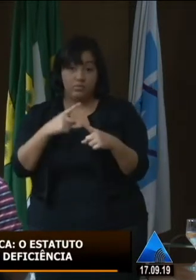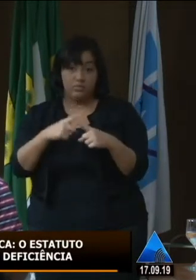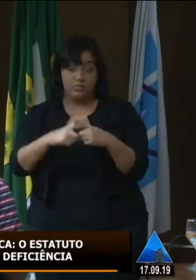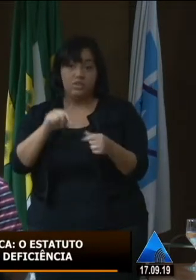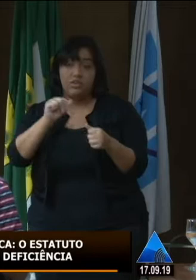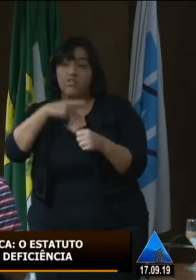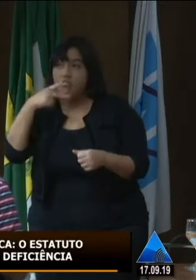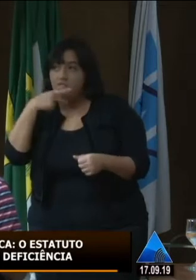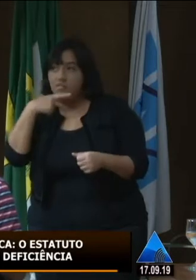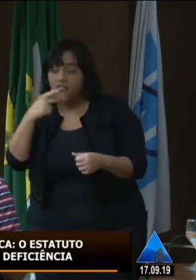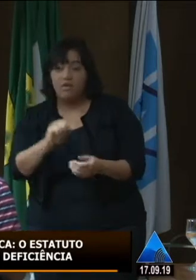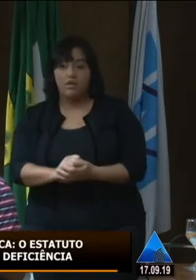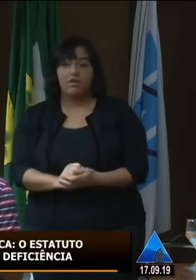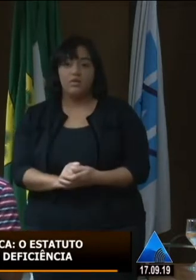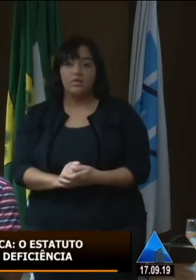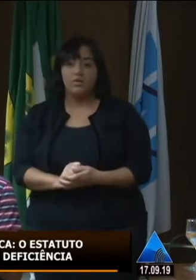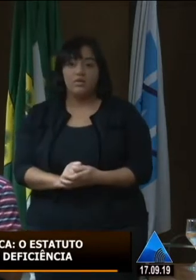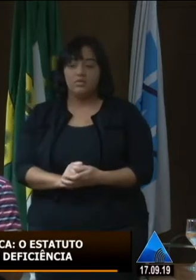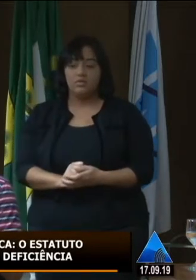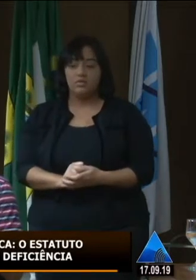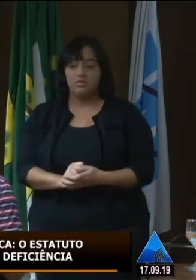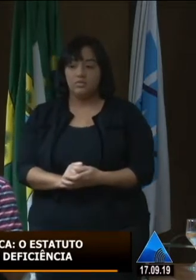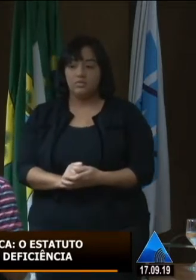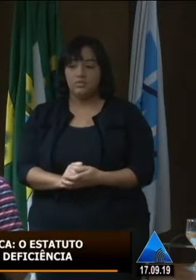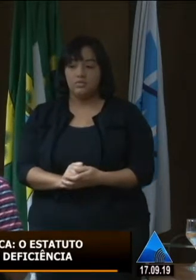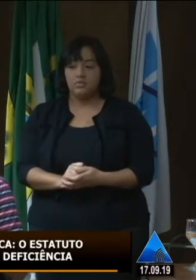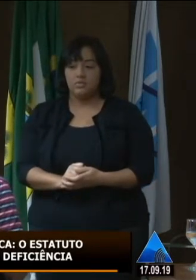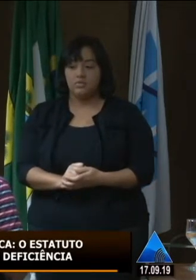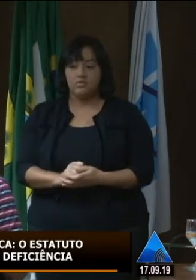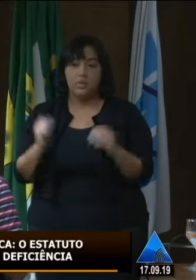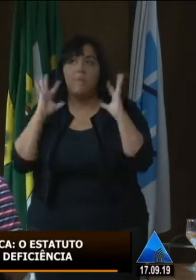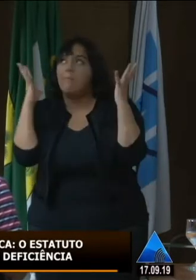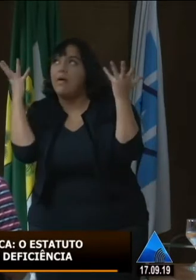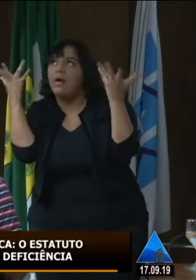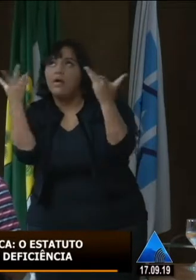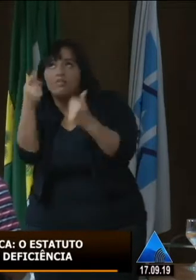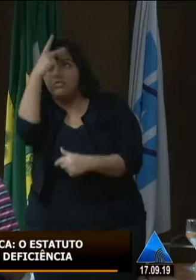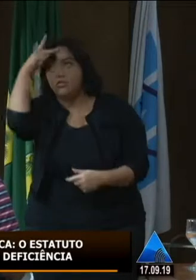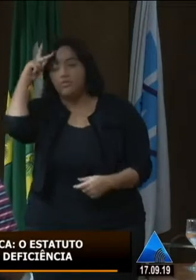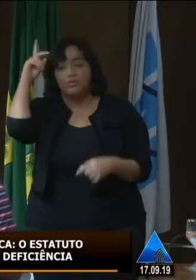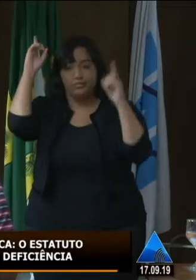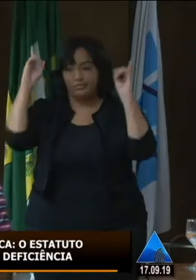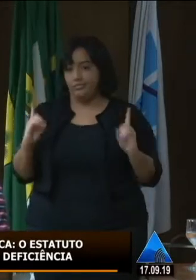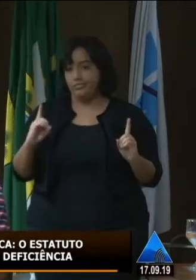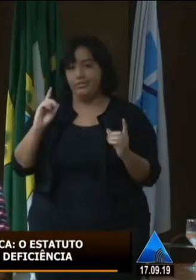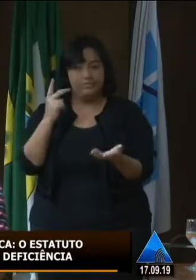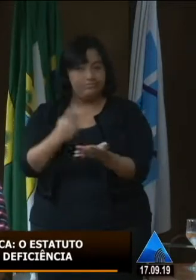sudeste do país como o paraíso das pessoas com deficiência, e isso não é verdade.